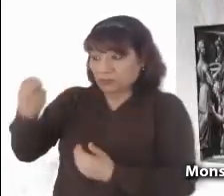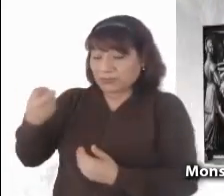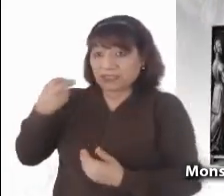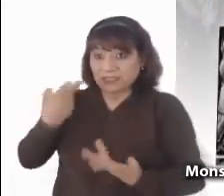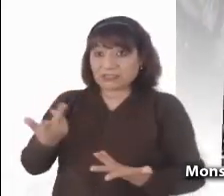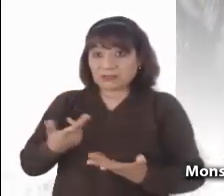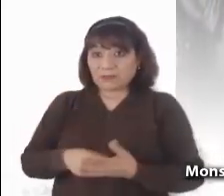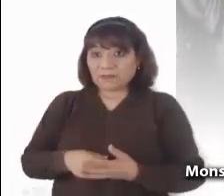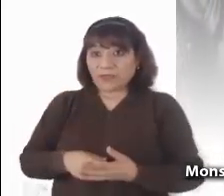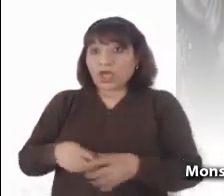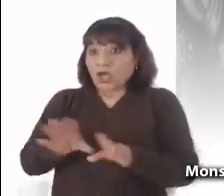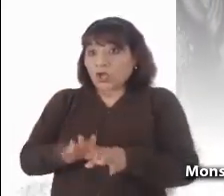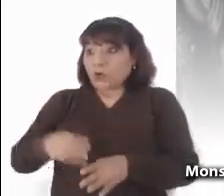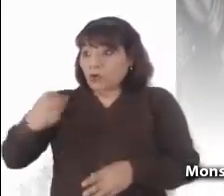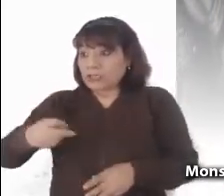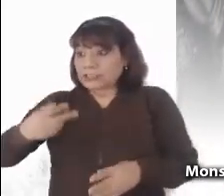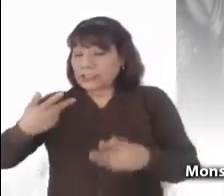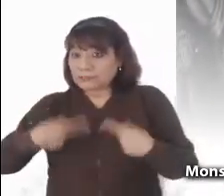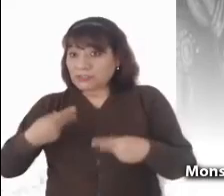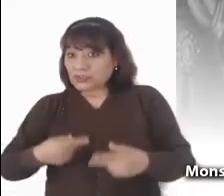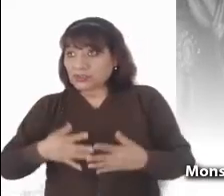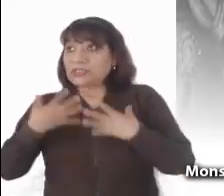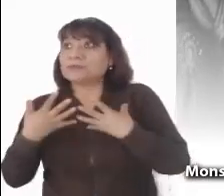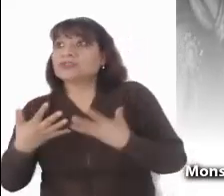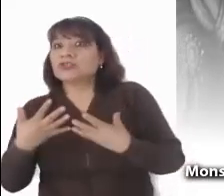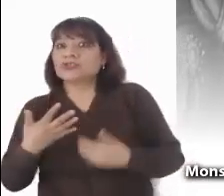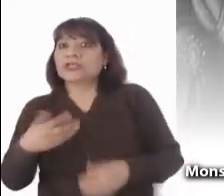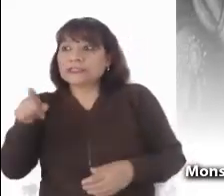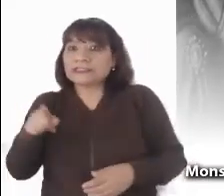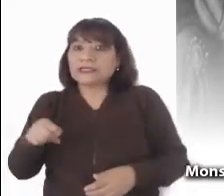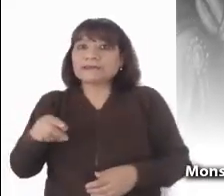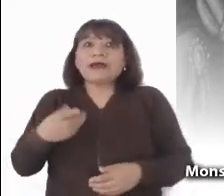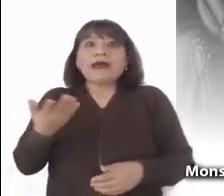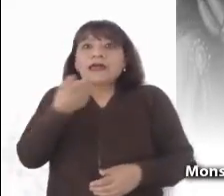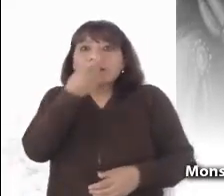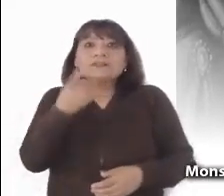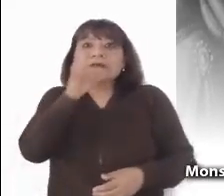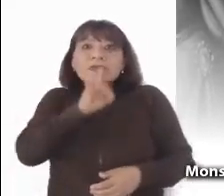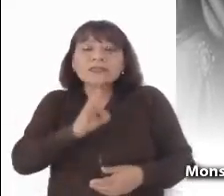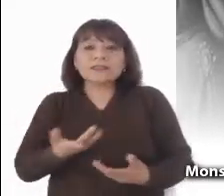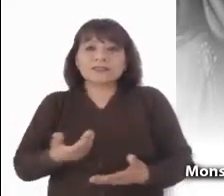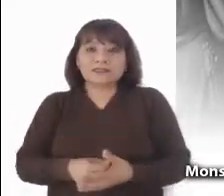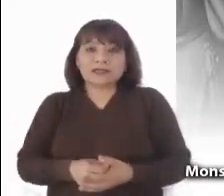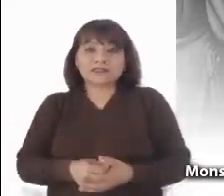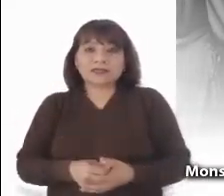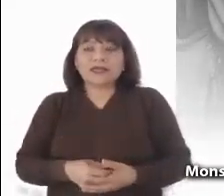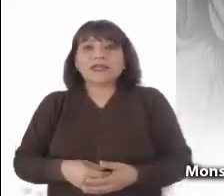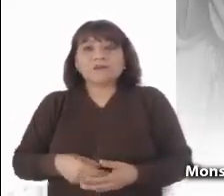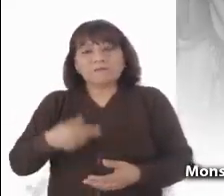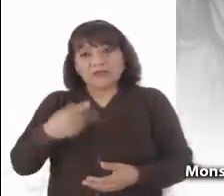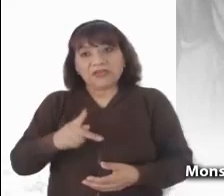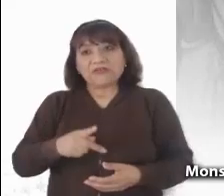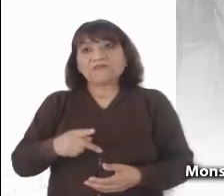personas aduciendo falsas verdades a causa de su juramento. Pero frente a esto,